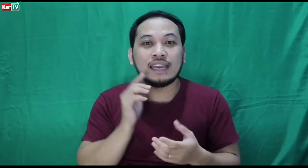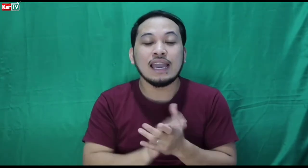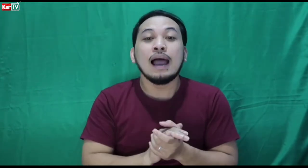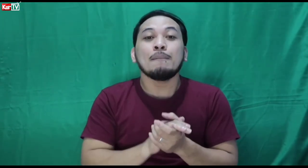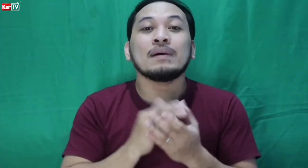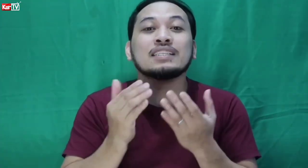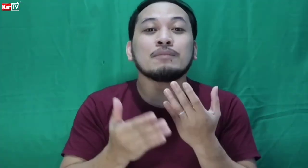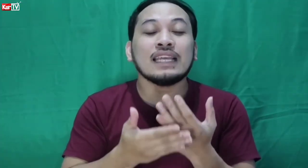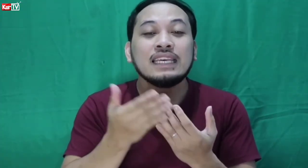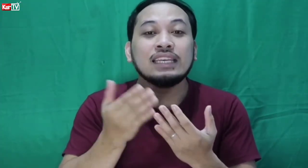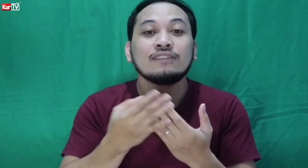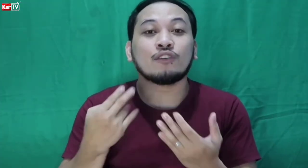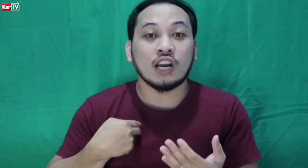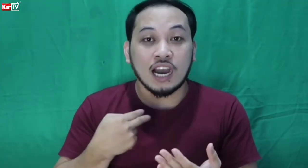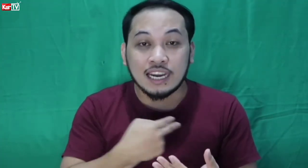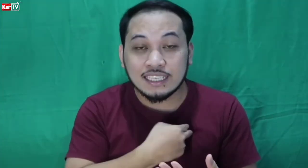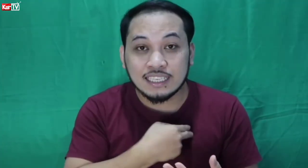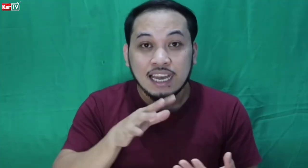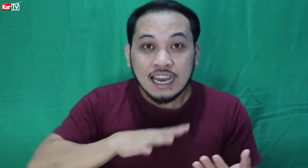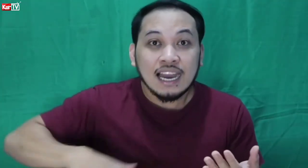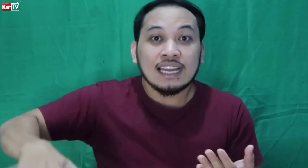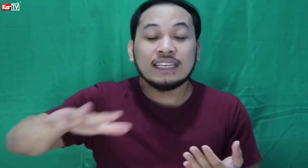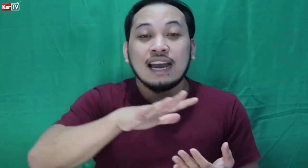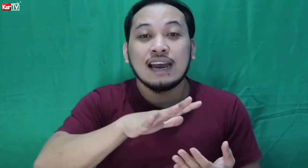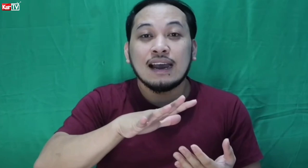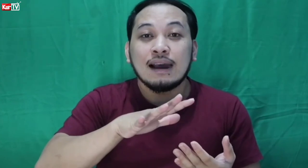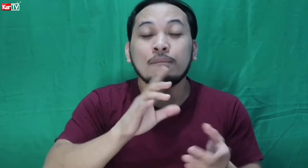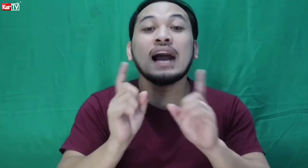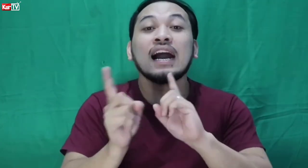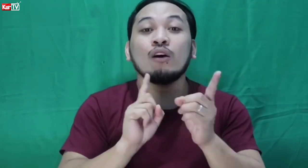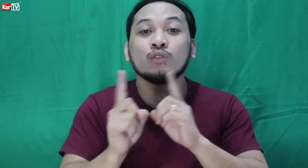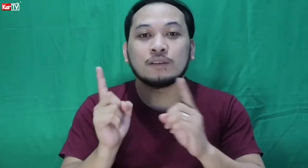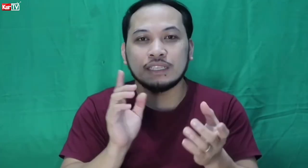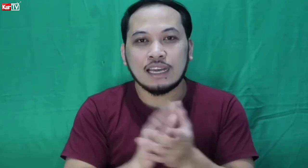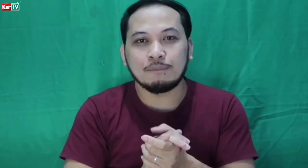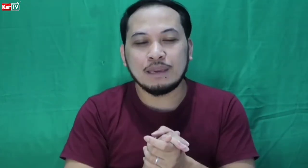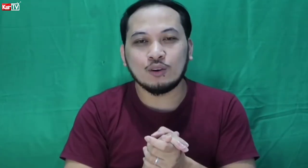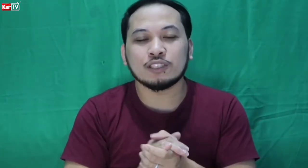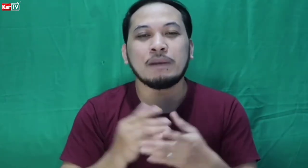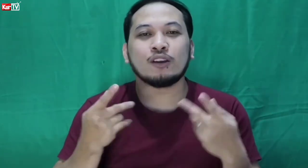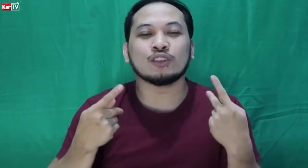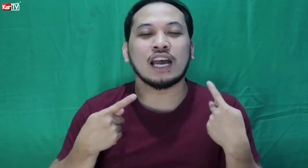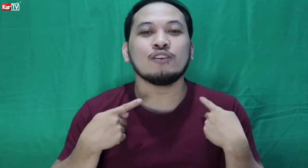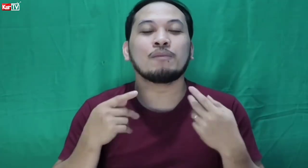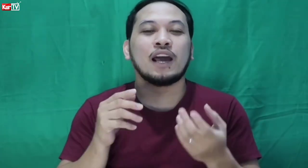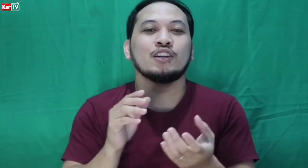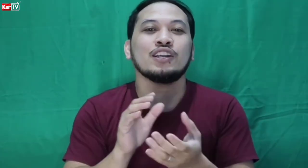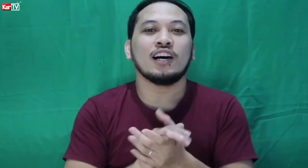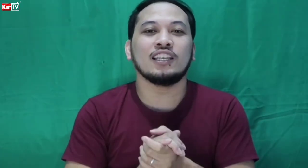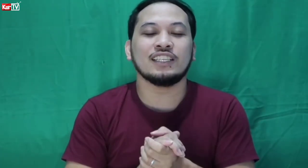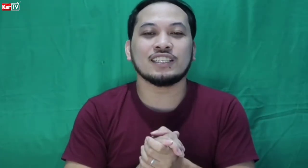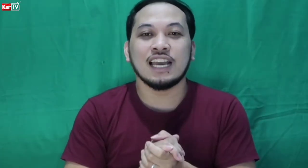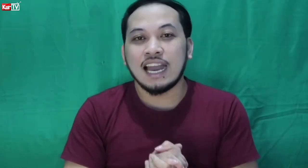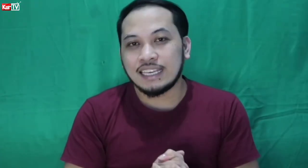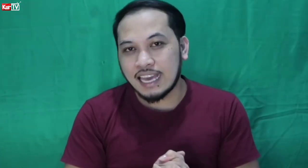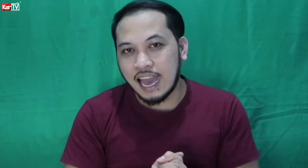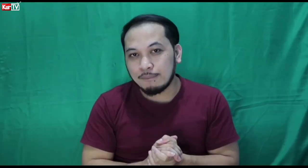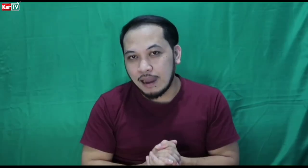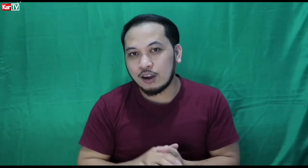ay mas madali na for us na makakausap sila because meron tayong prior knowledge about